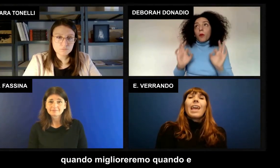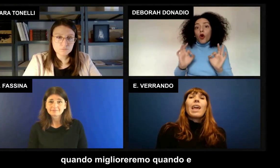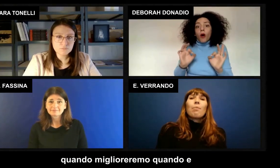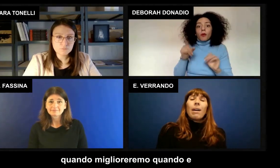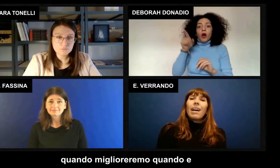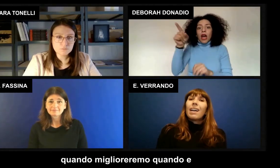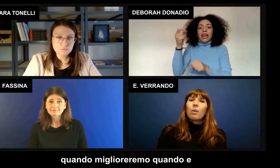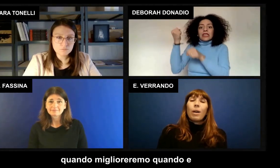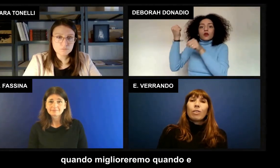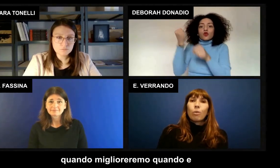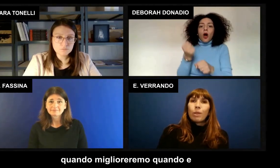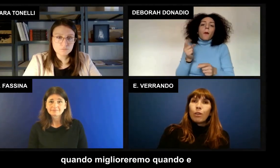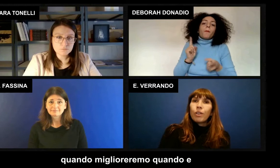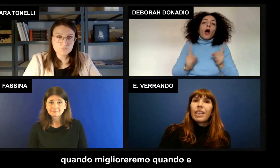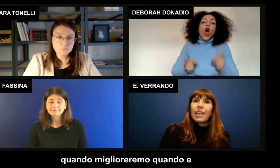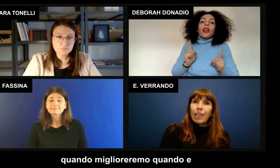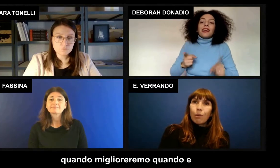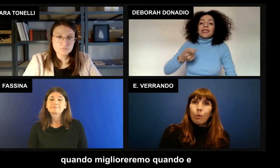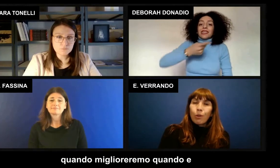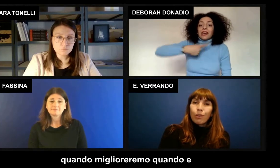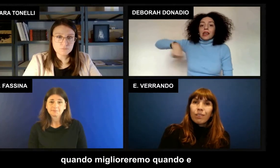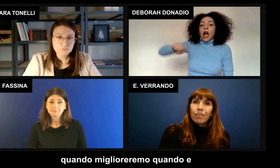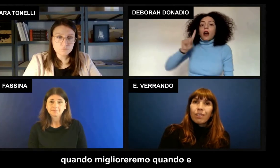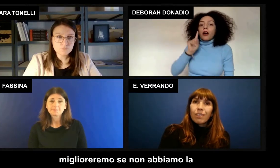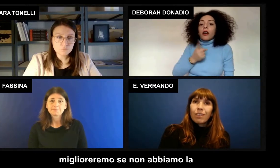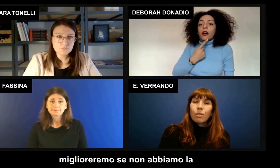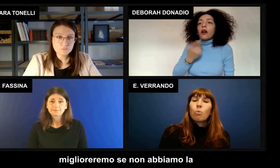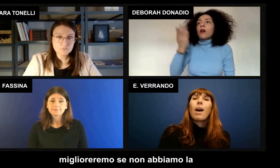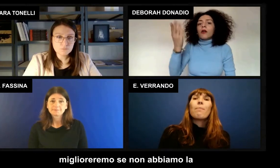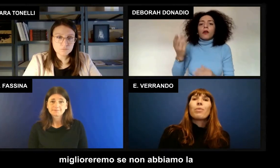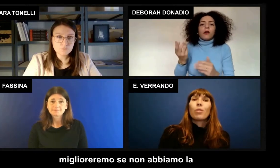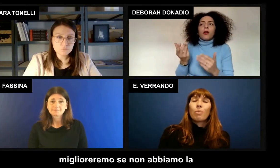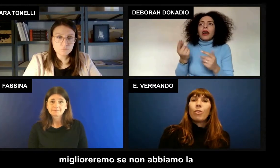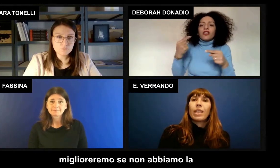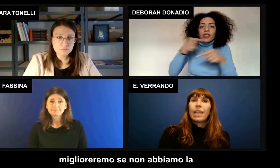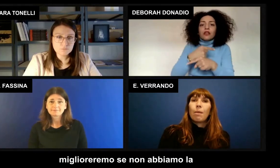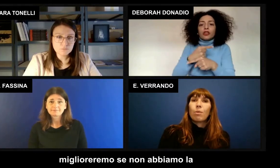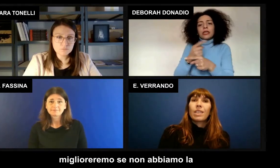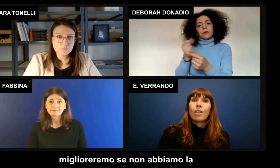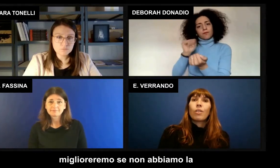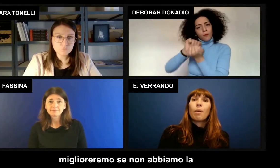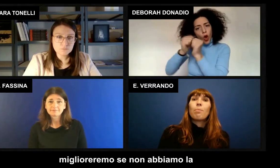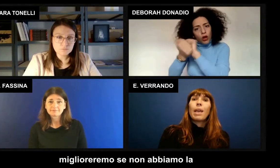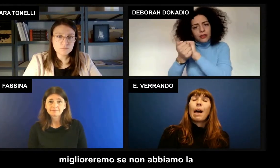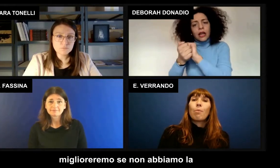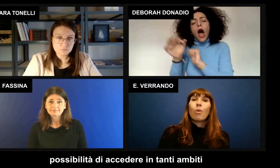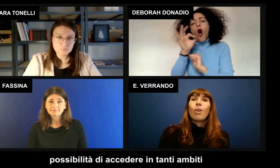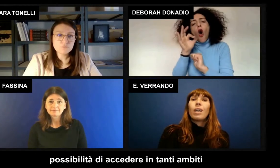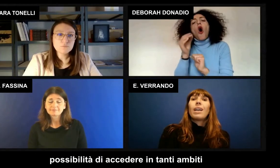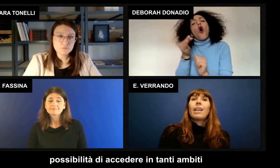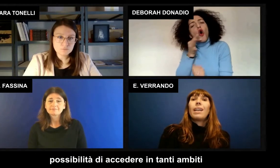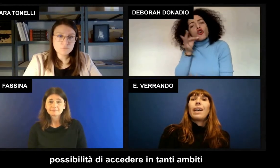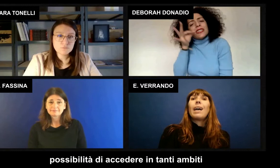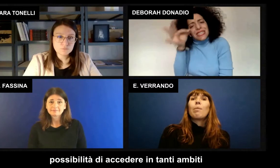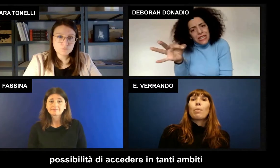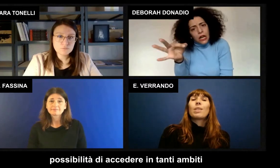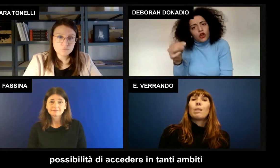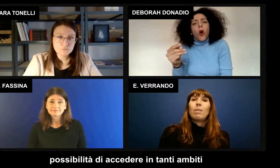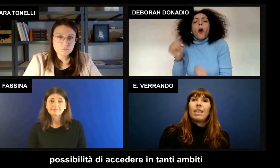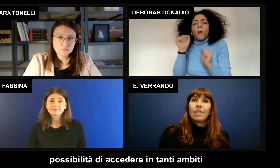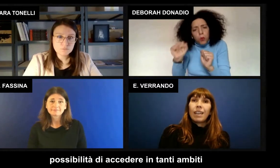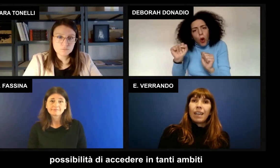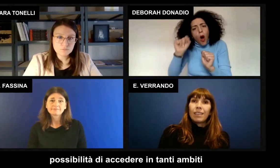ma quando miglioreremo? quando miglioreremo se non abbiamo la